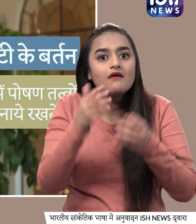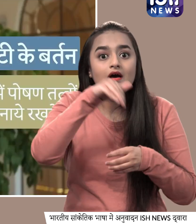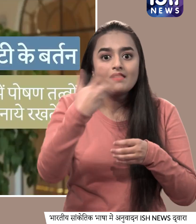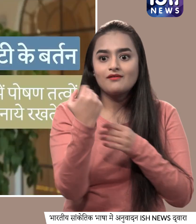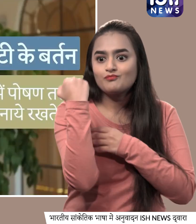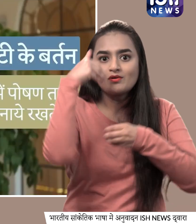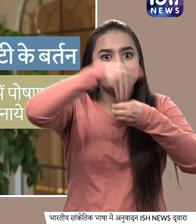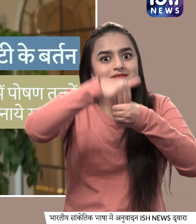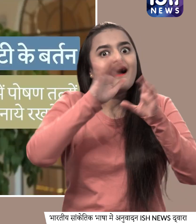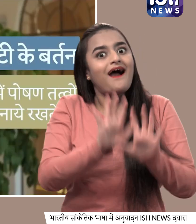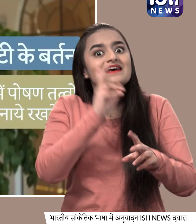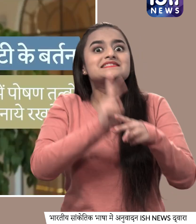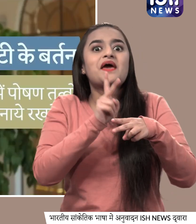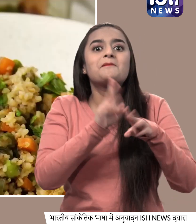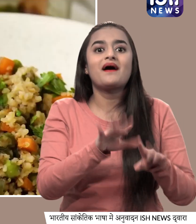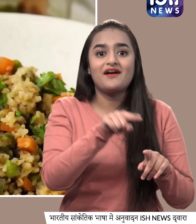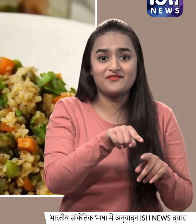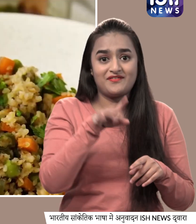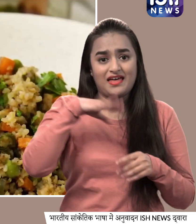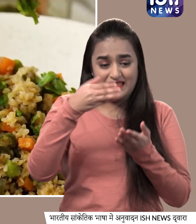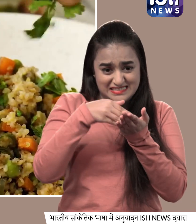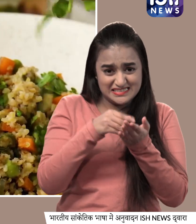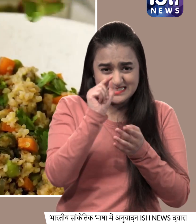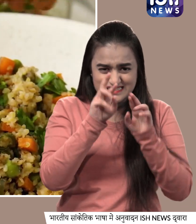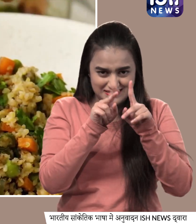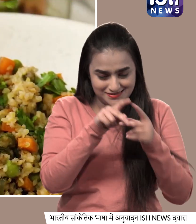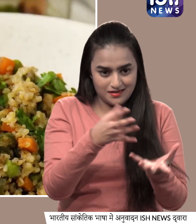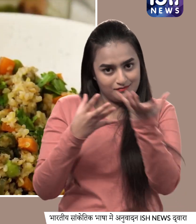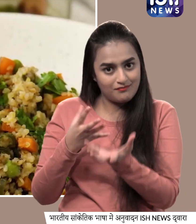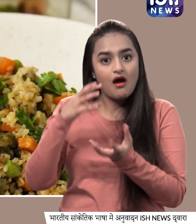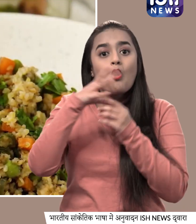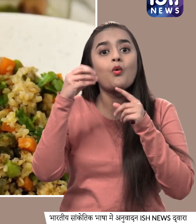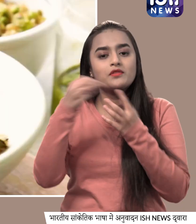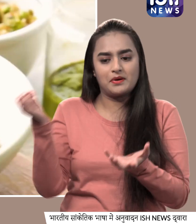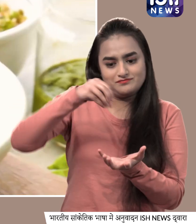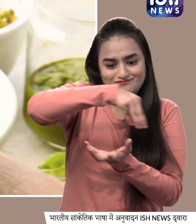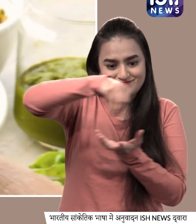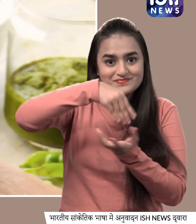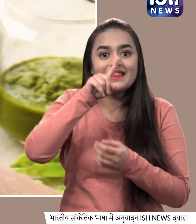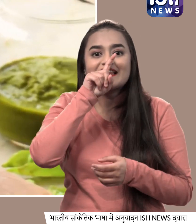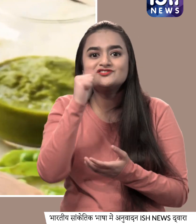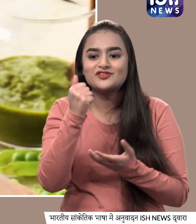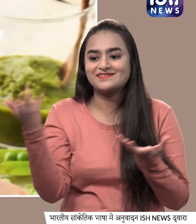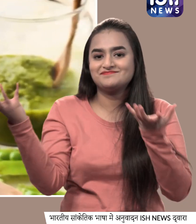खाने में बनाए रखता है दल्या को बहुत सारे धन्या के साथ गार्णिश करें और हरी चत्नी के साथ सर्फ करें